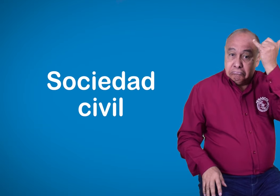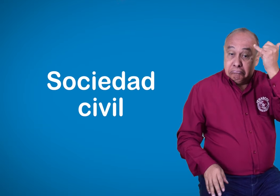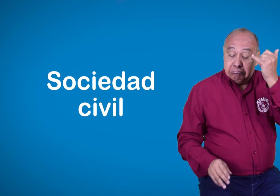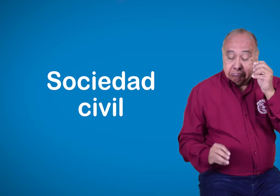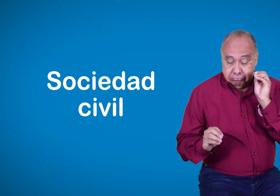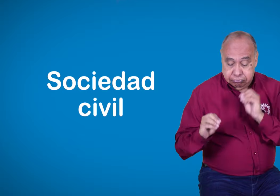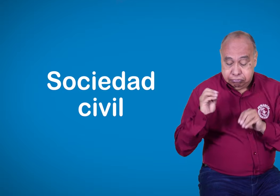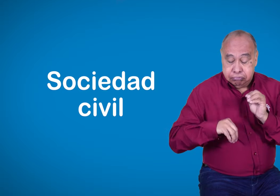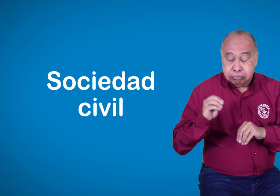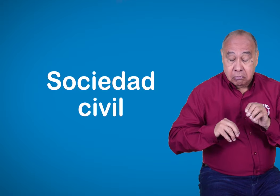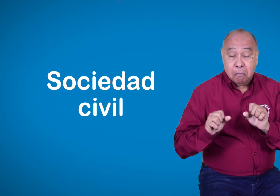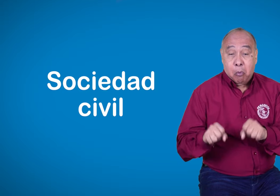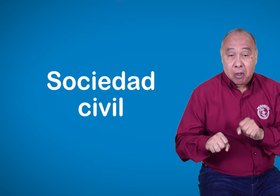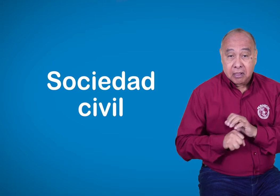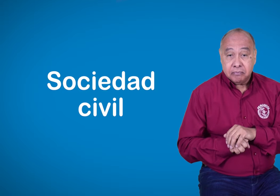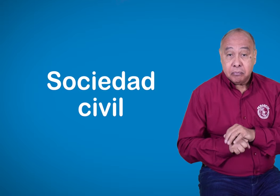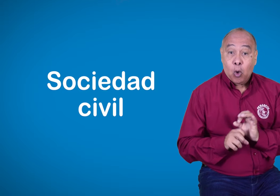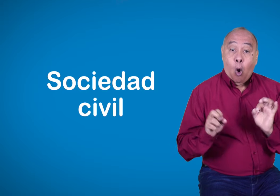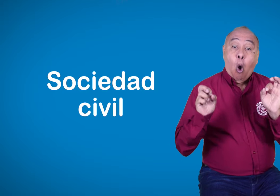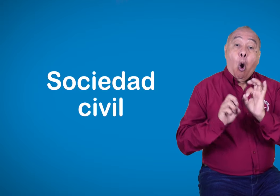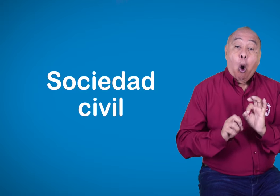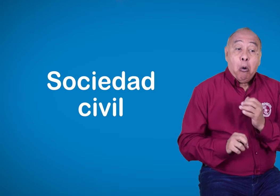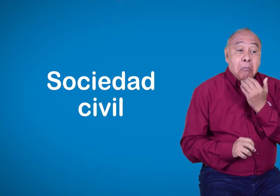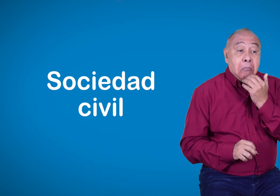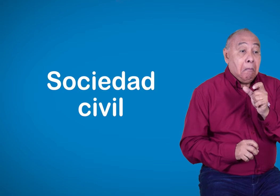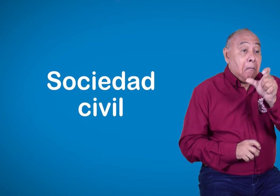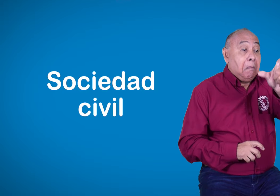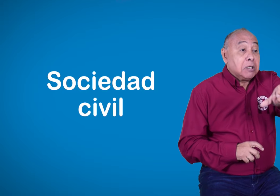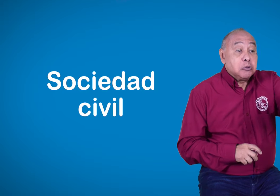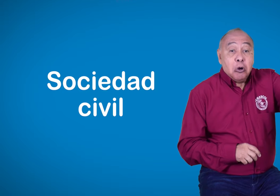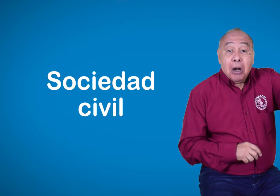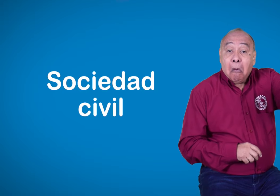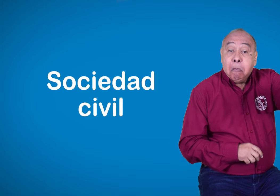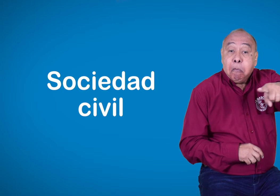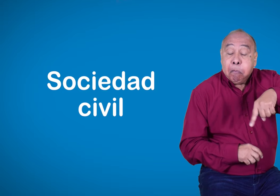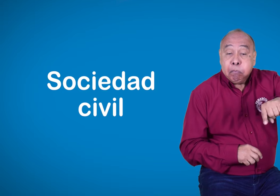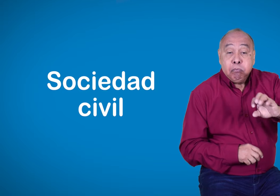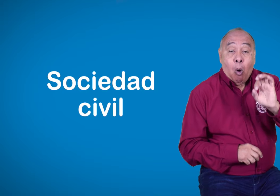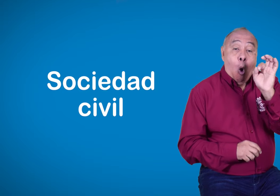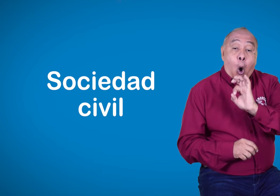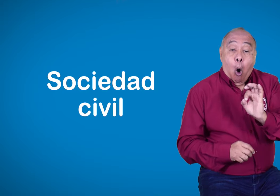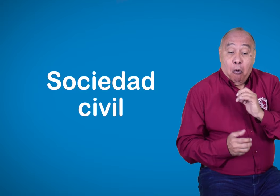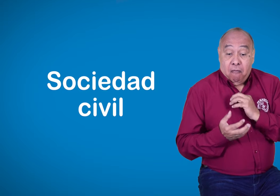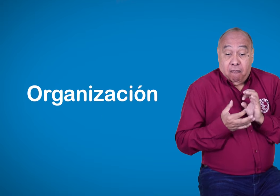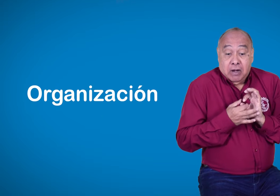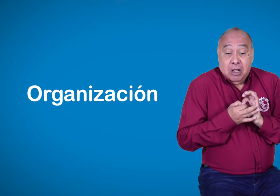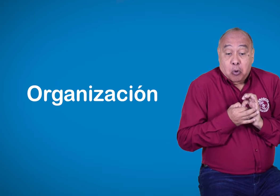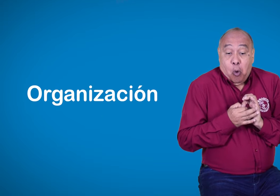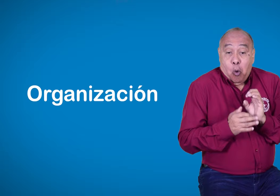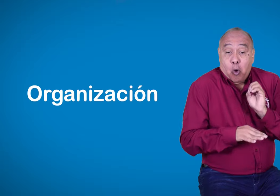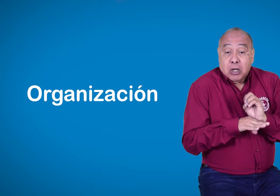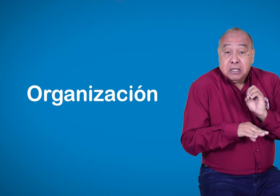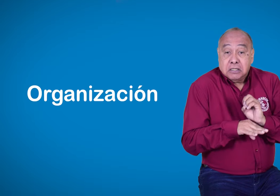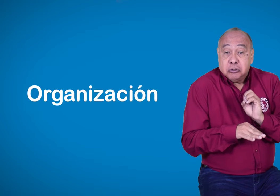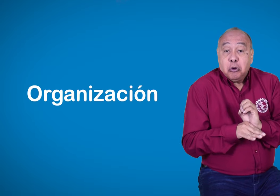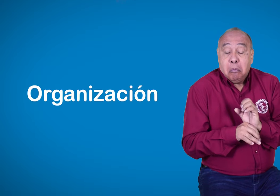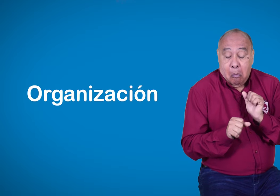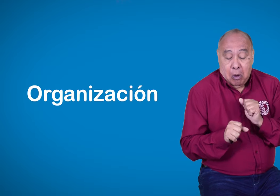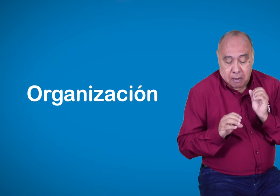organización lo puede hacer y presentar. Se puede de diversas formas. Por ejemplo, la Ley 324